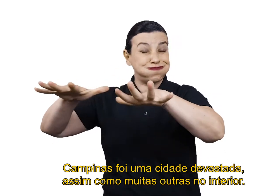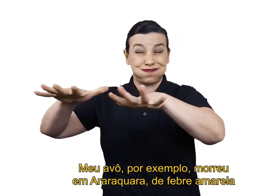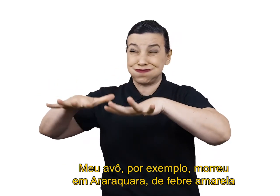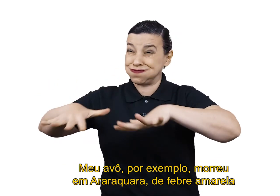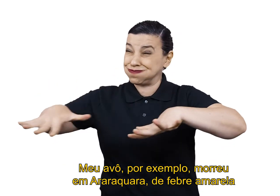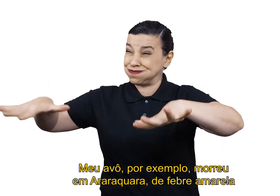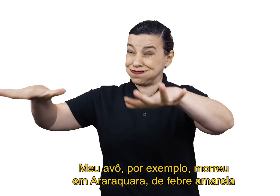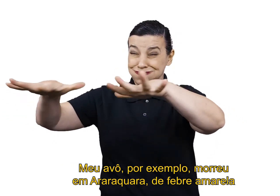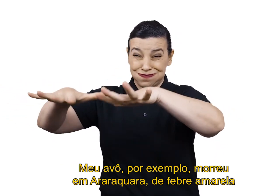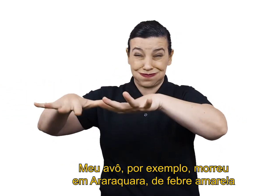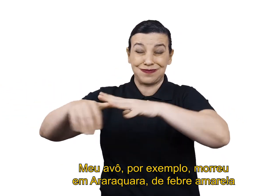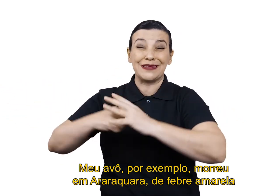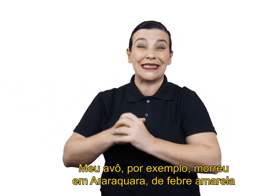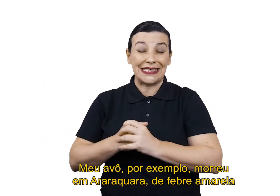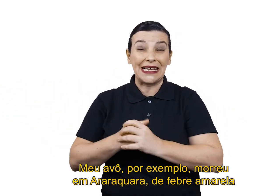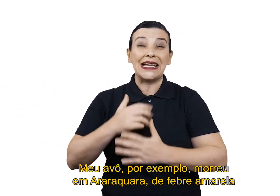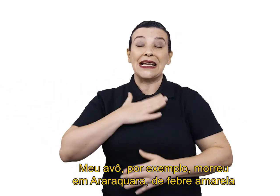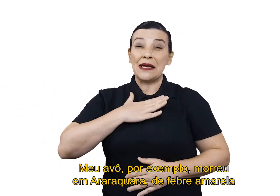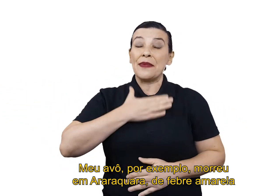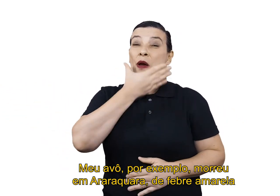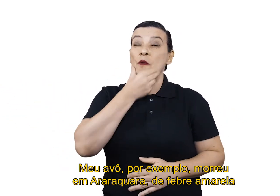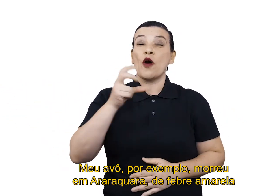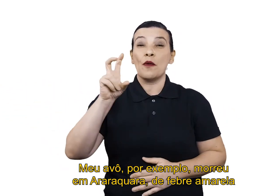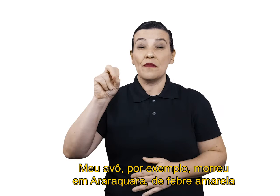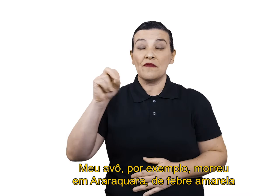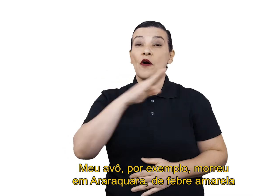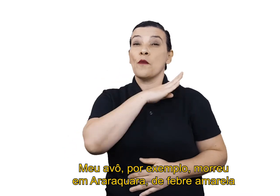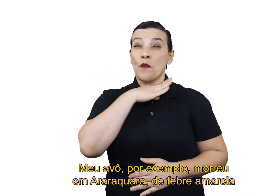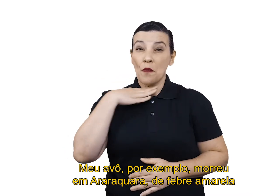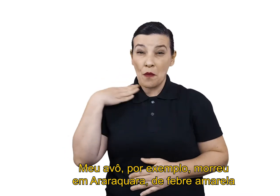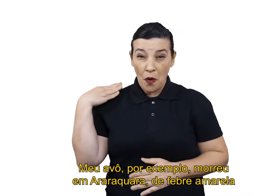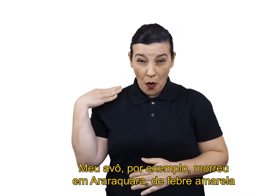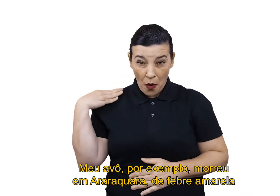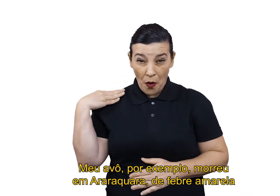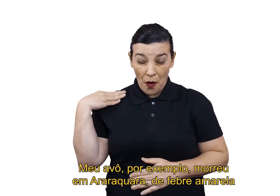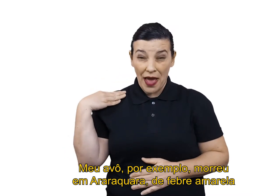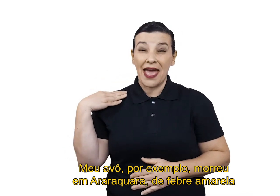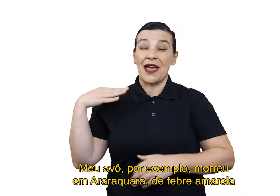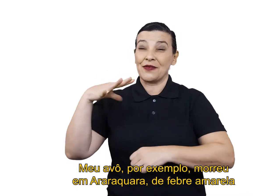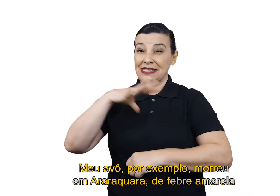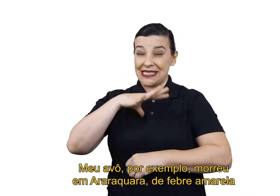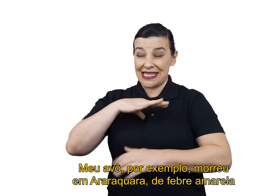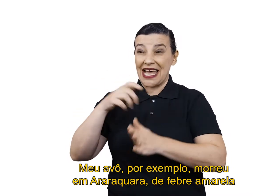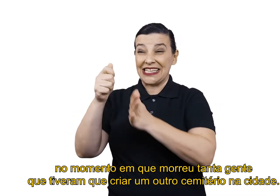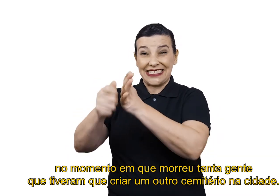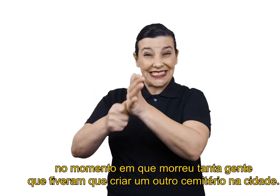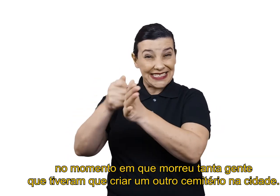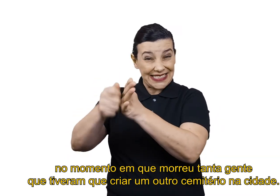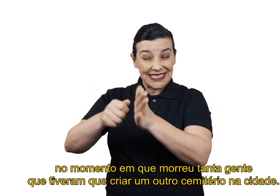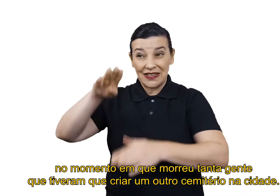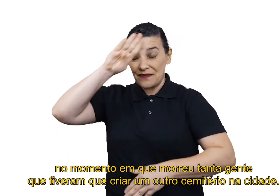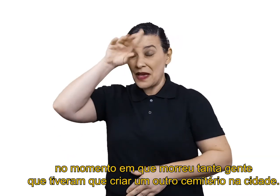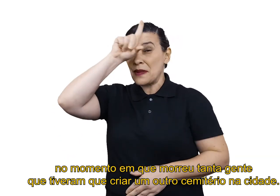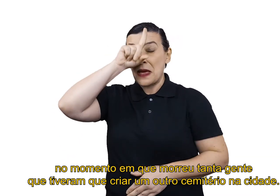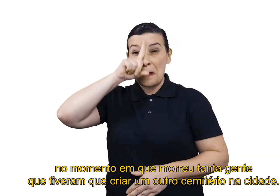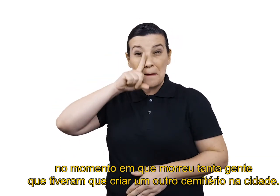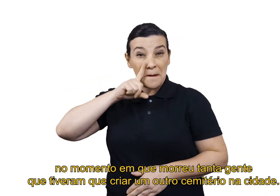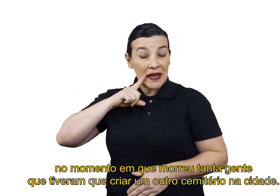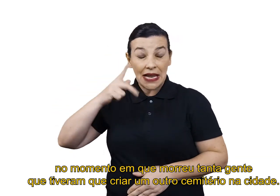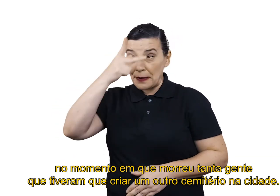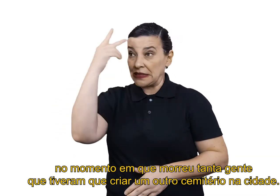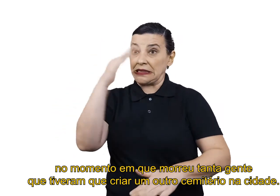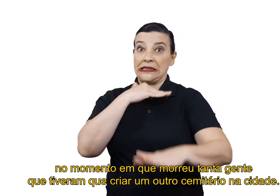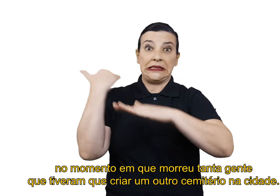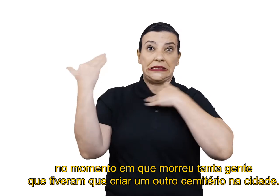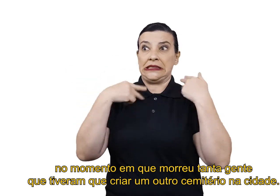interior. Meu avô, por exemplo, morreu em Araraquara, de febre amarela, num momento em que morreu